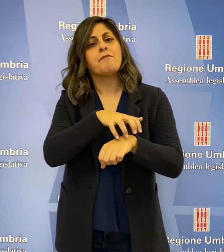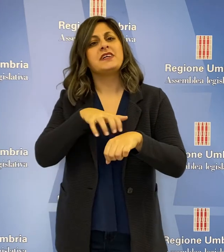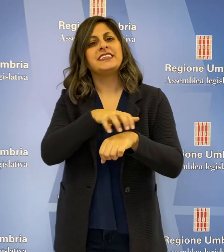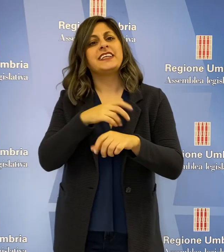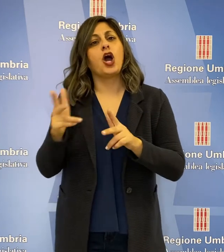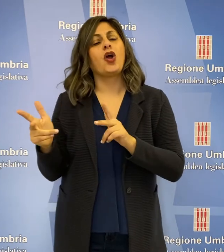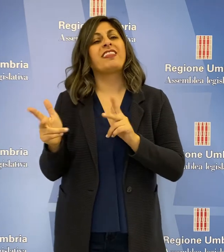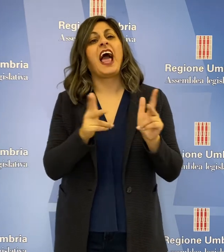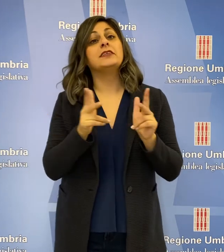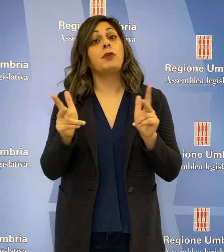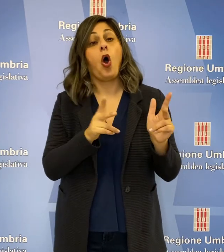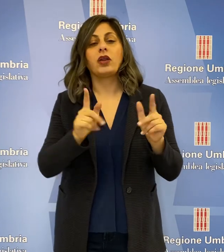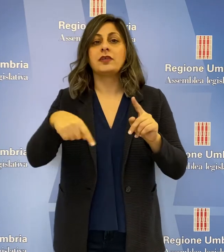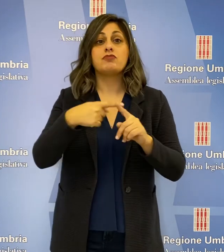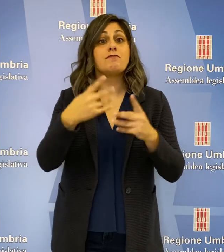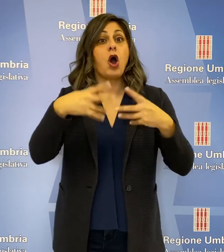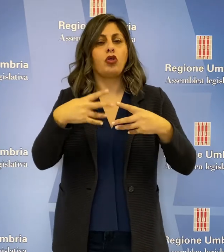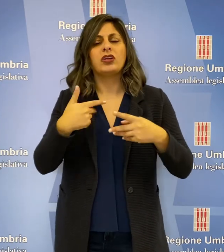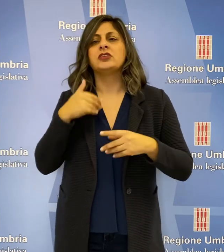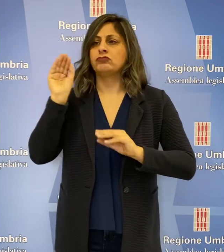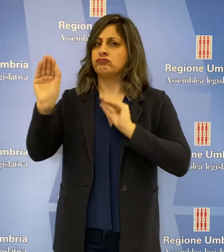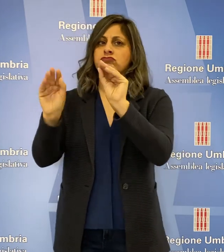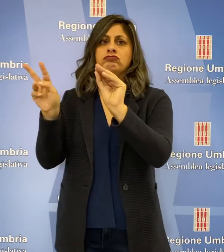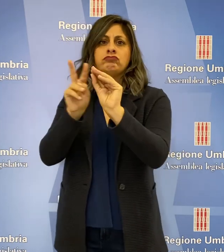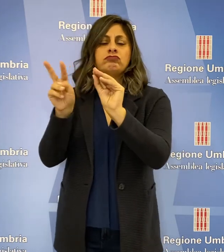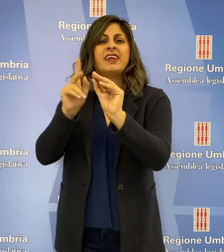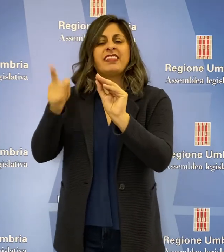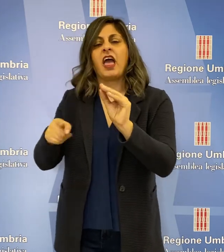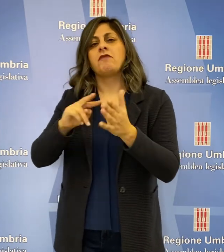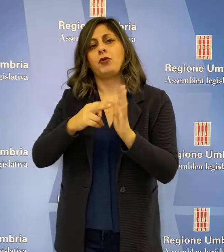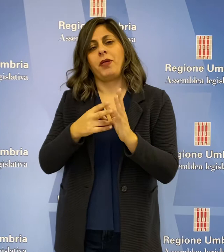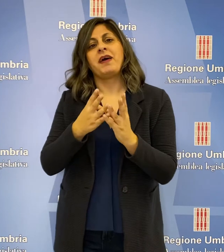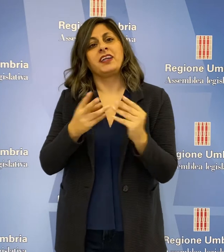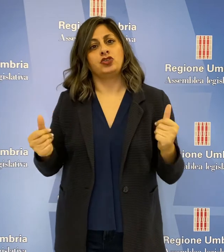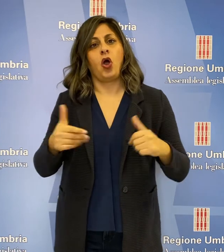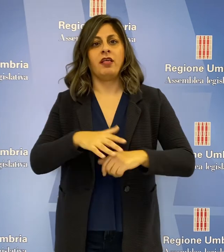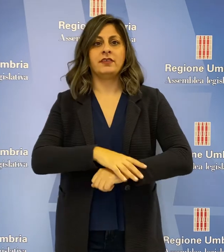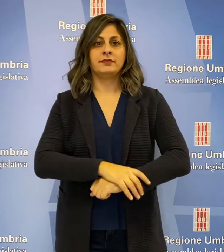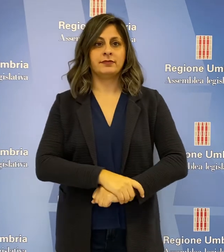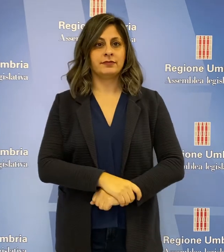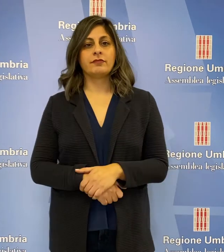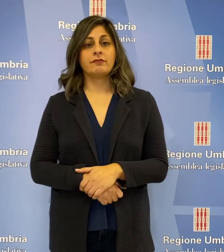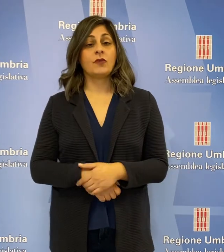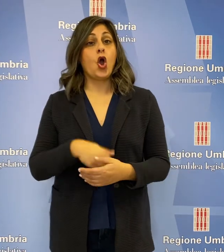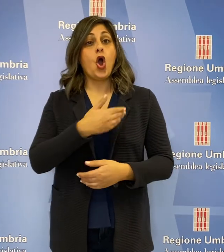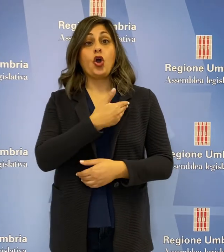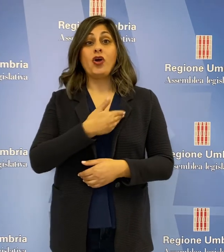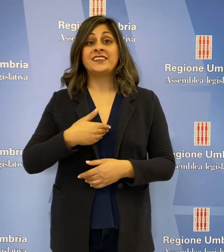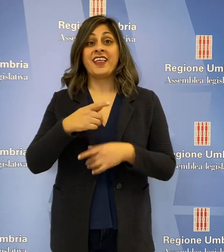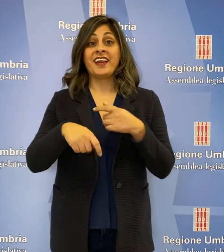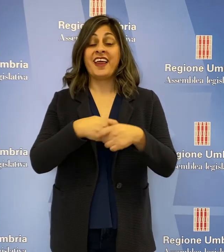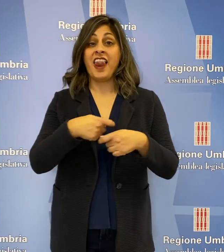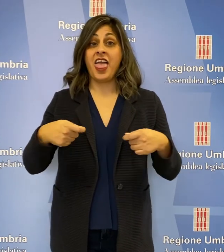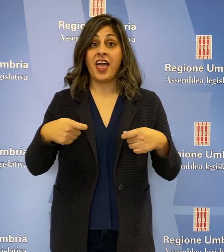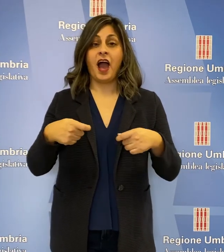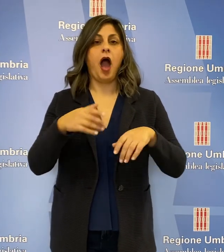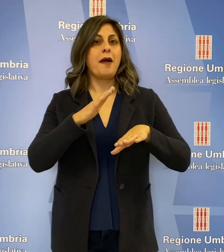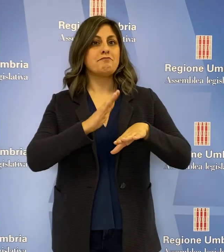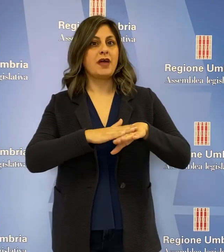interessando il Ministero dei Trasporti e la motorizzazione affinché il problema venga risolto. I consiglieri